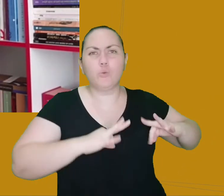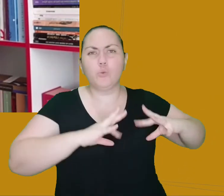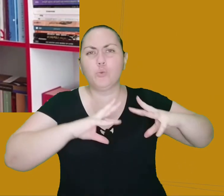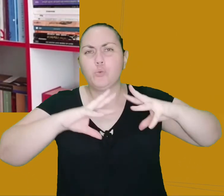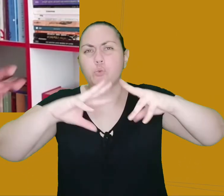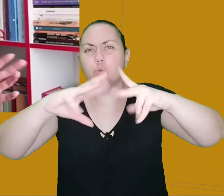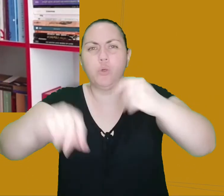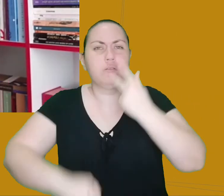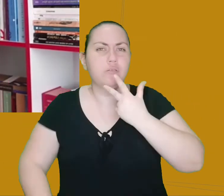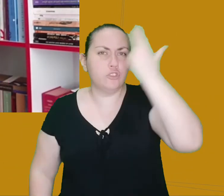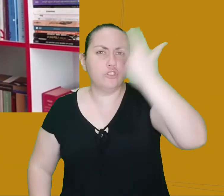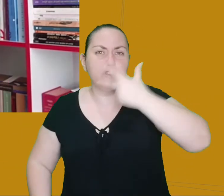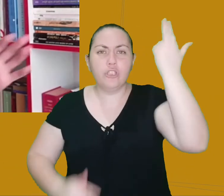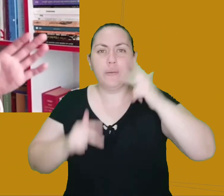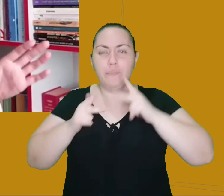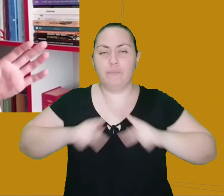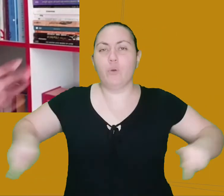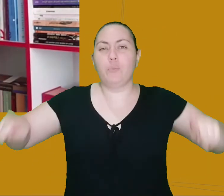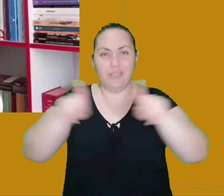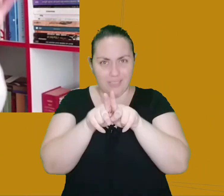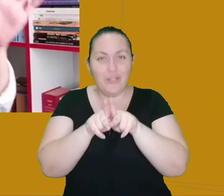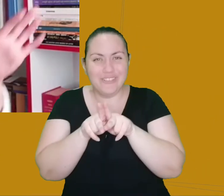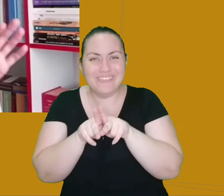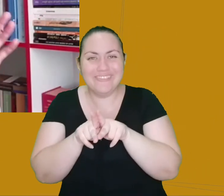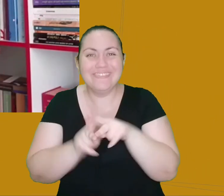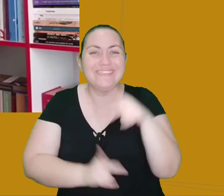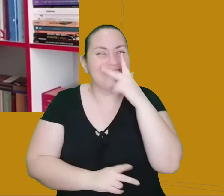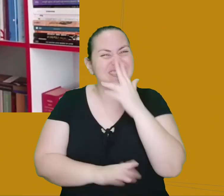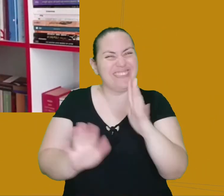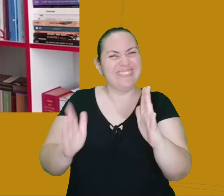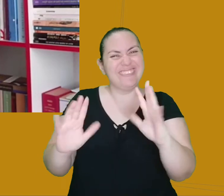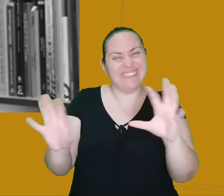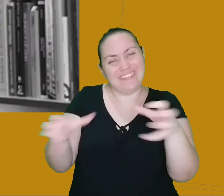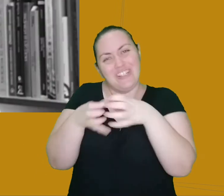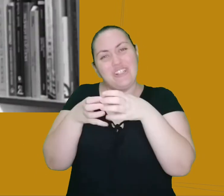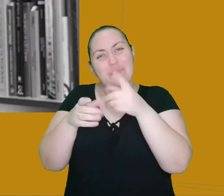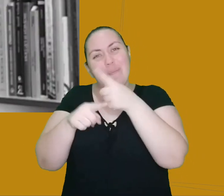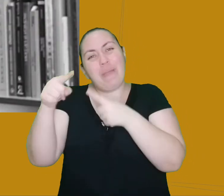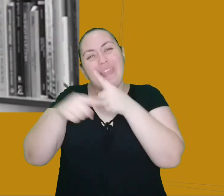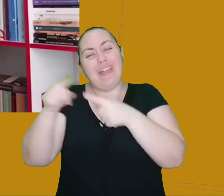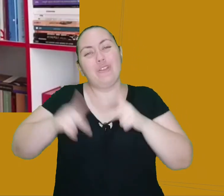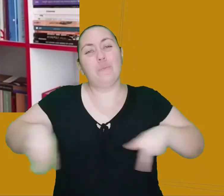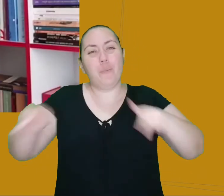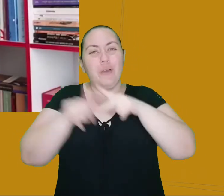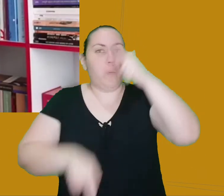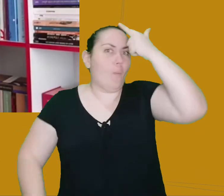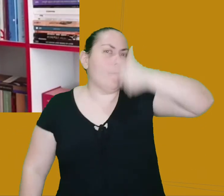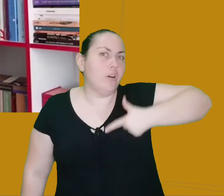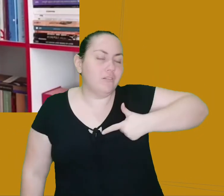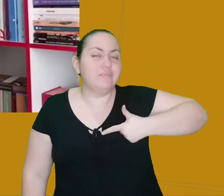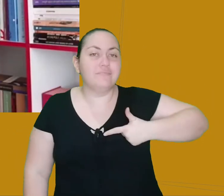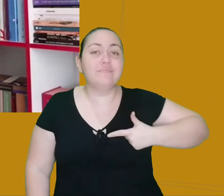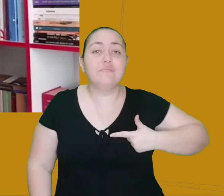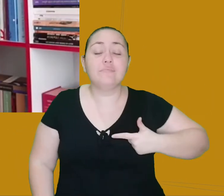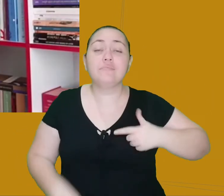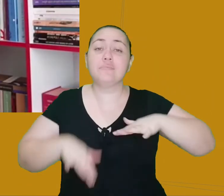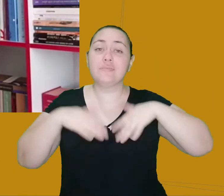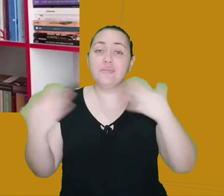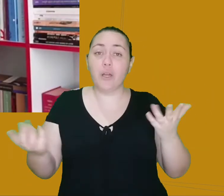ou, enfim, um desnarigamento parcial da população, ele acaba sendo muito